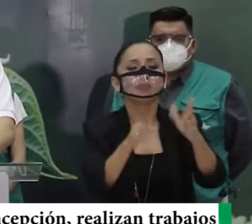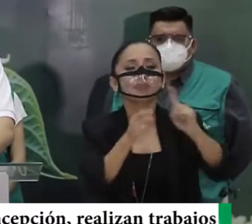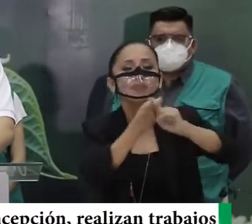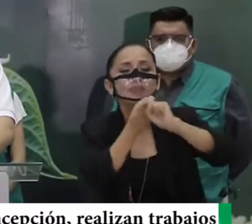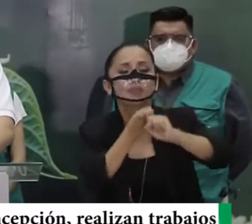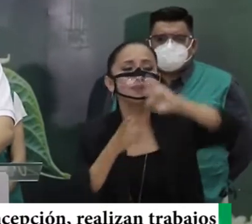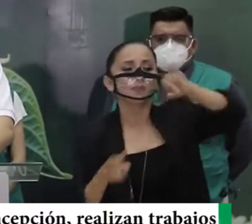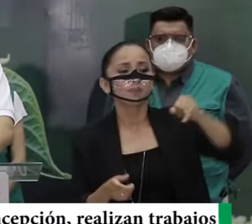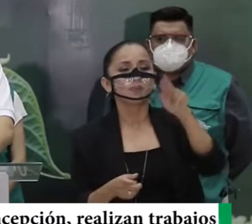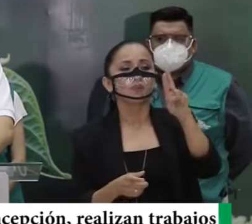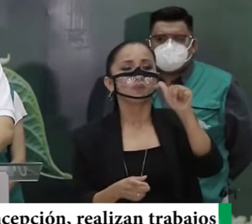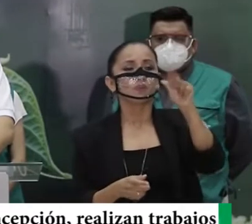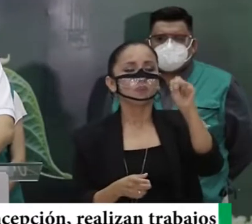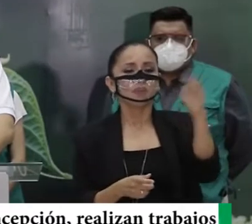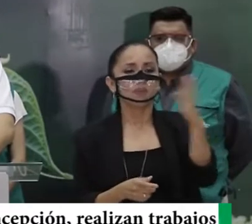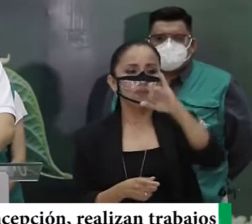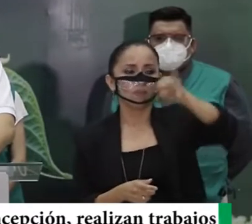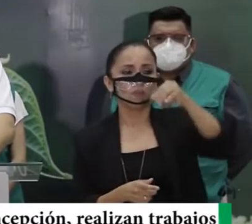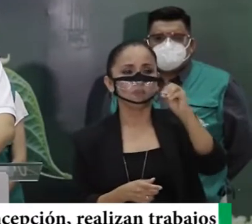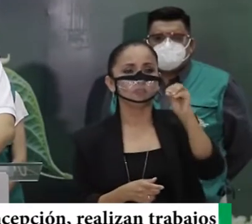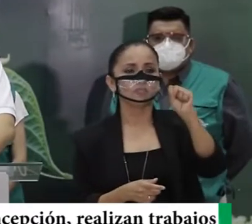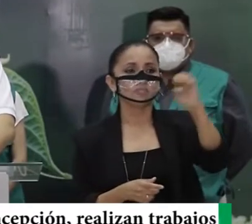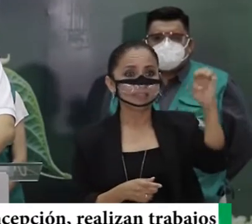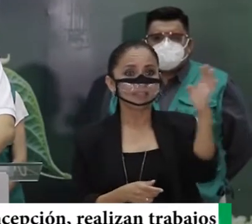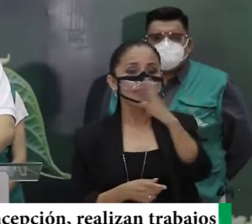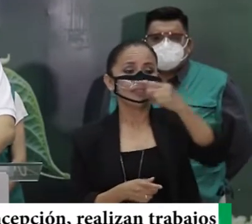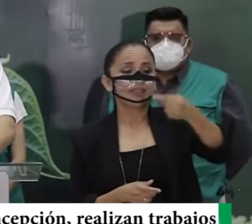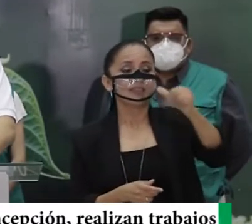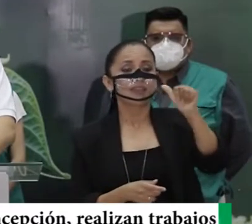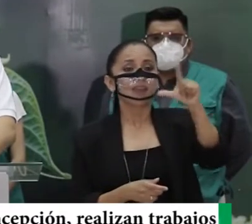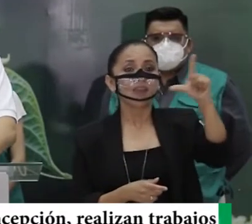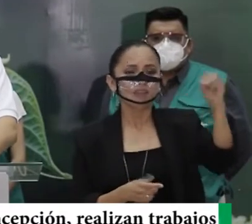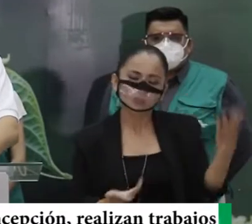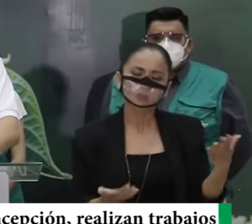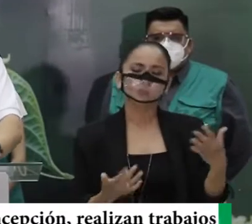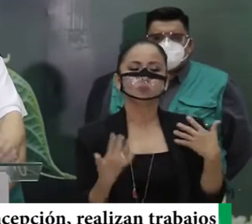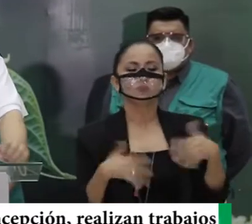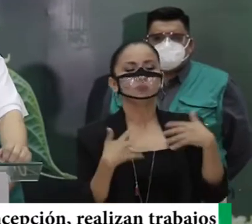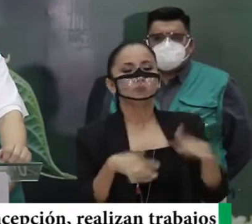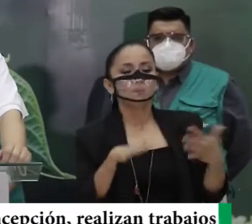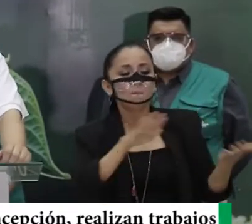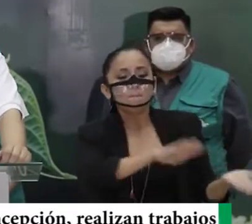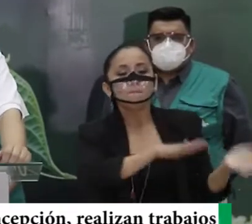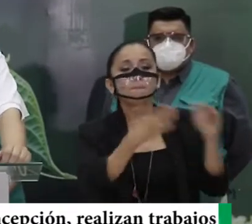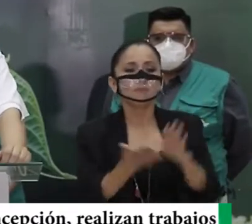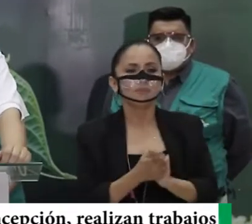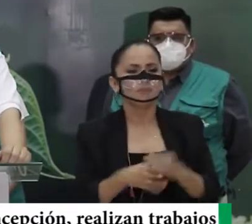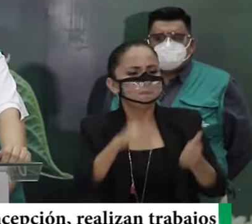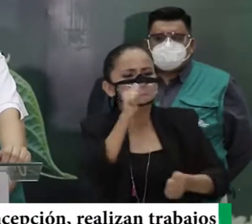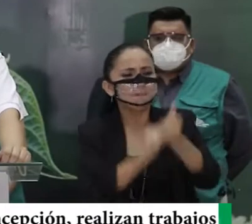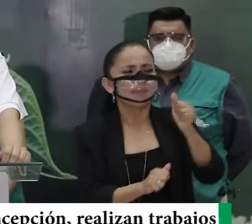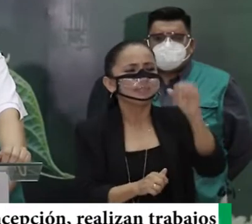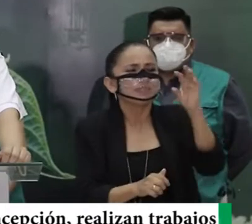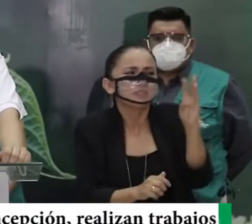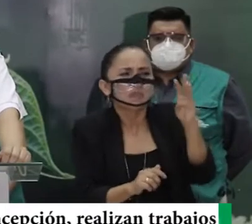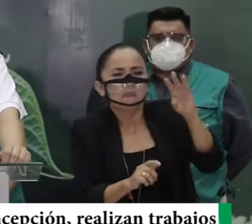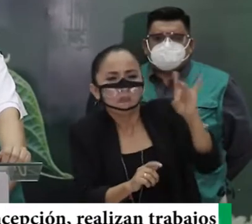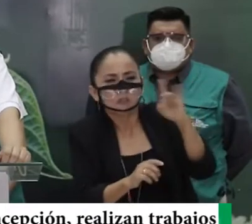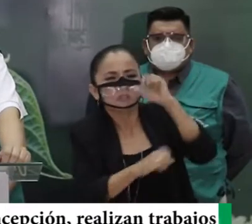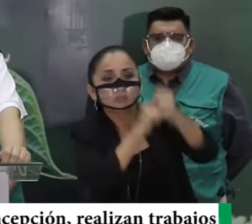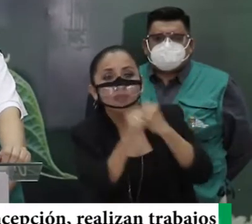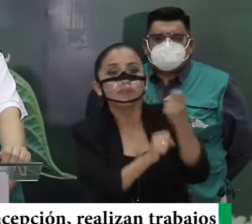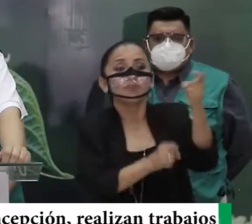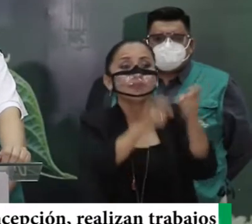amigo Juan José Gallo Turdera. En diferentes gestiones y los últimos más de 6 y 8 años como